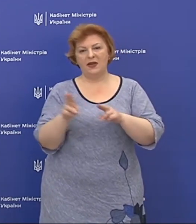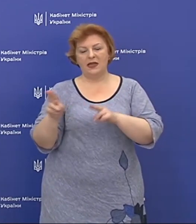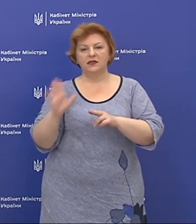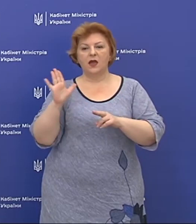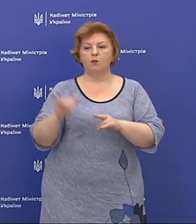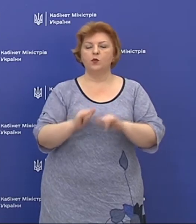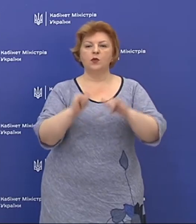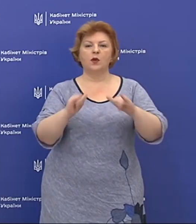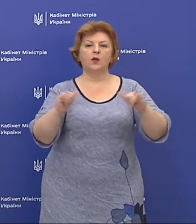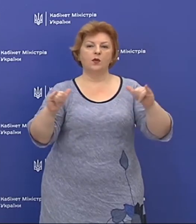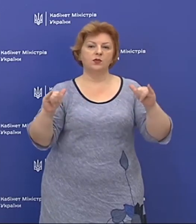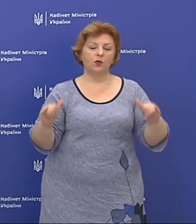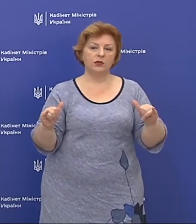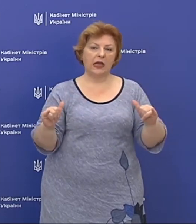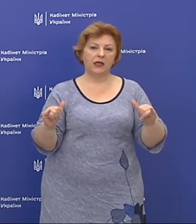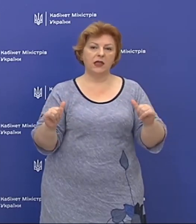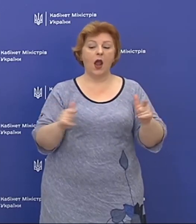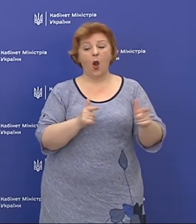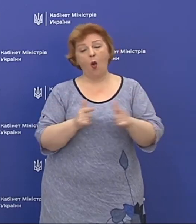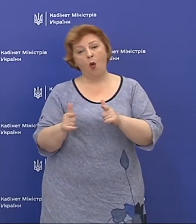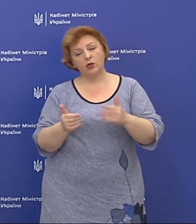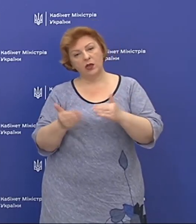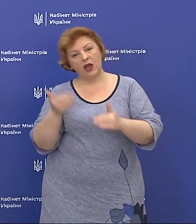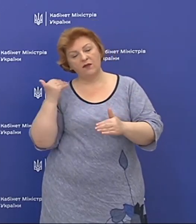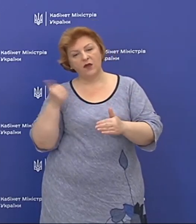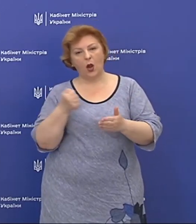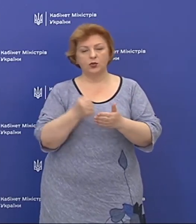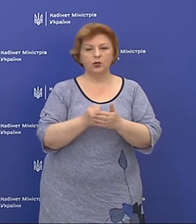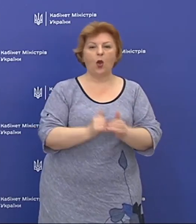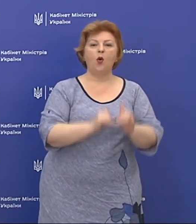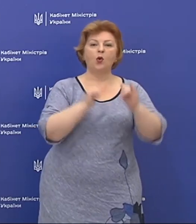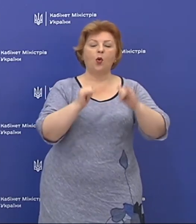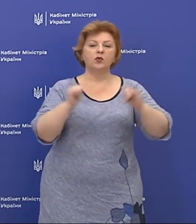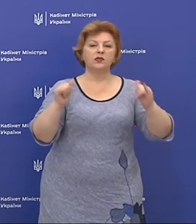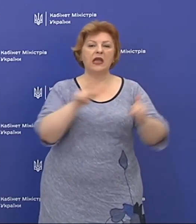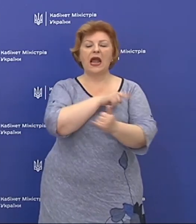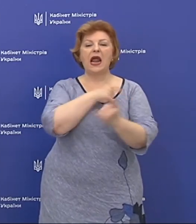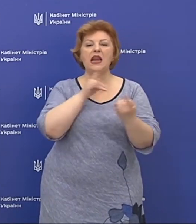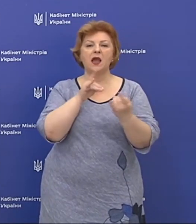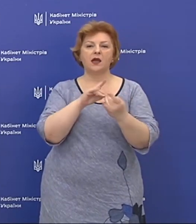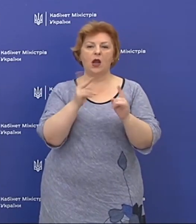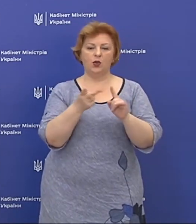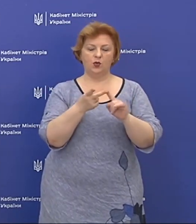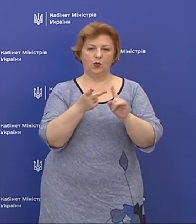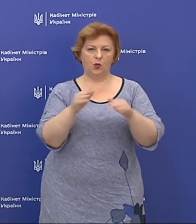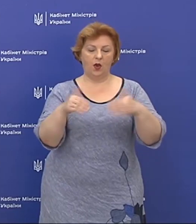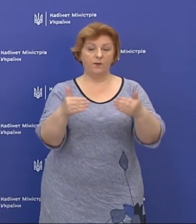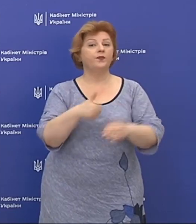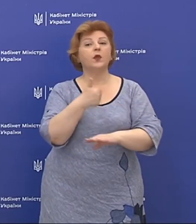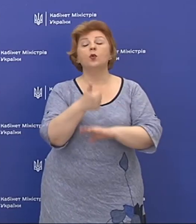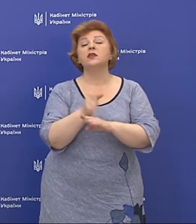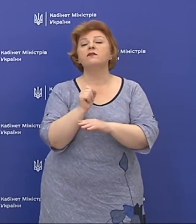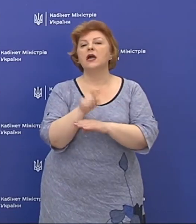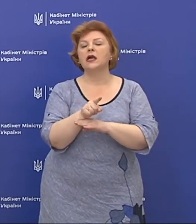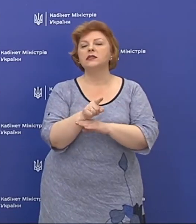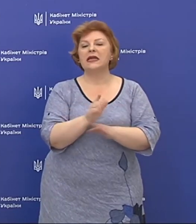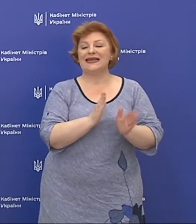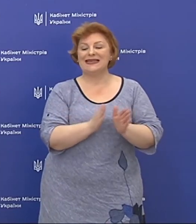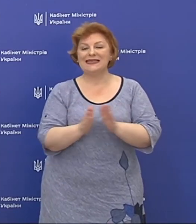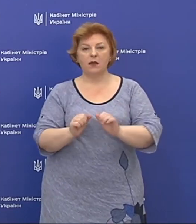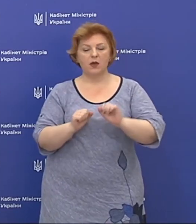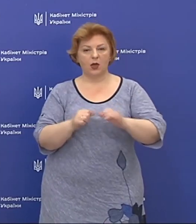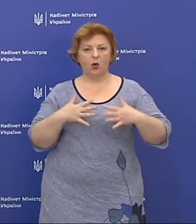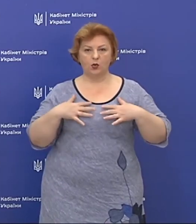готуватися до розгортання лікарень 2 хвилі. Основне завдання системи